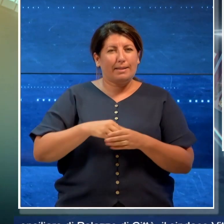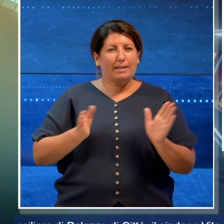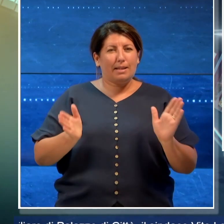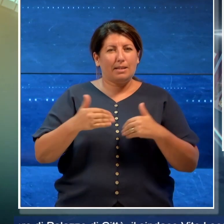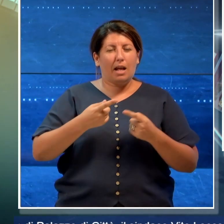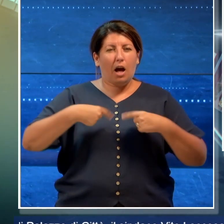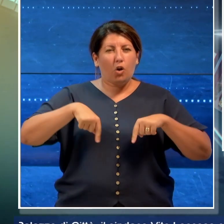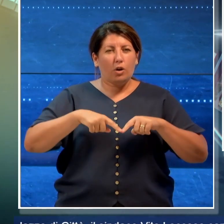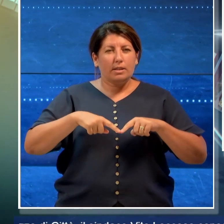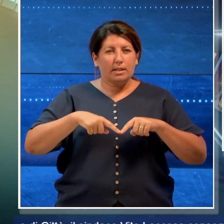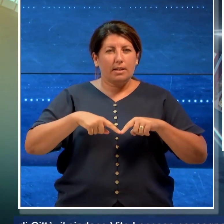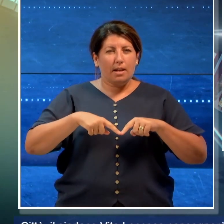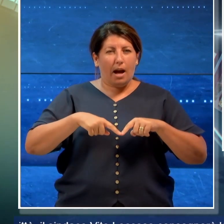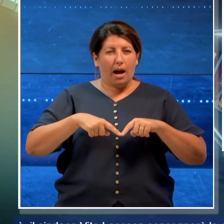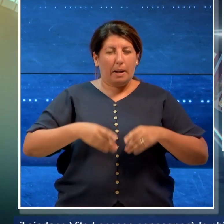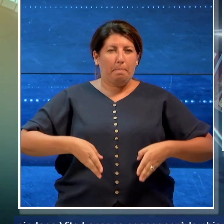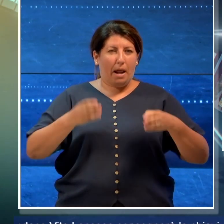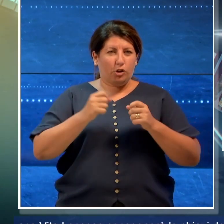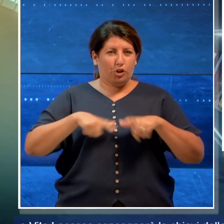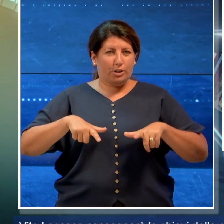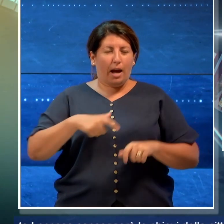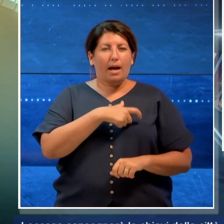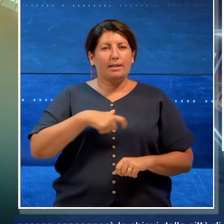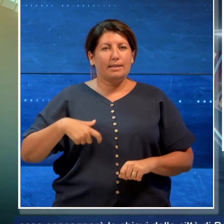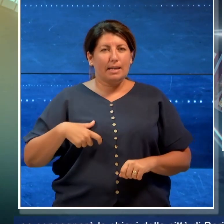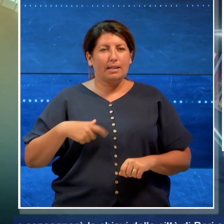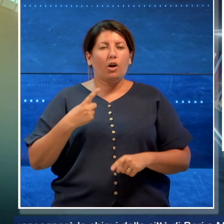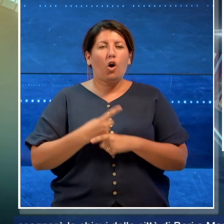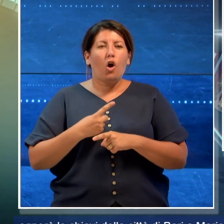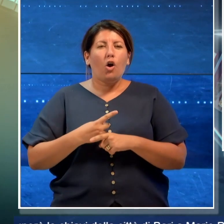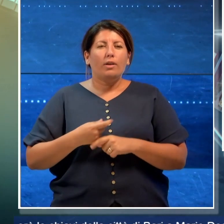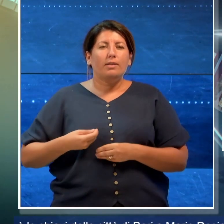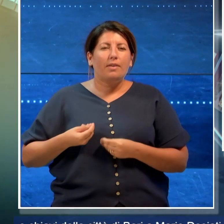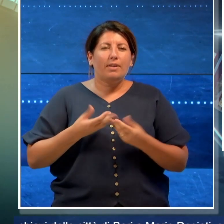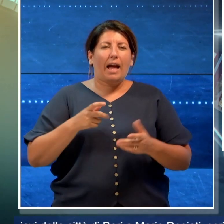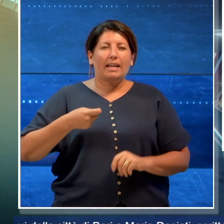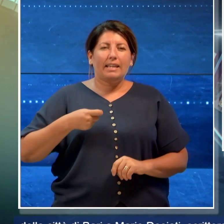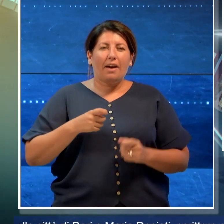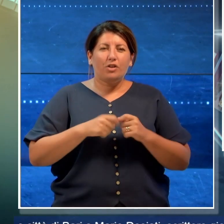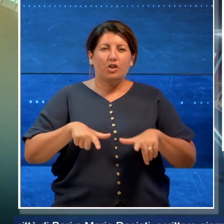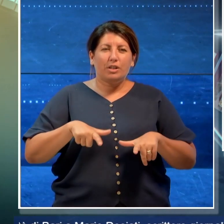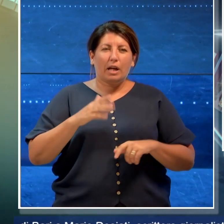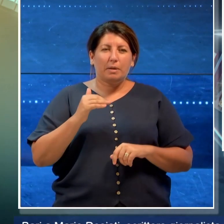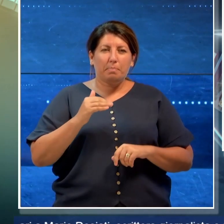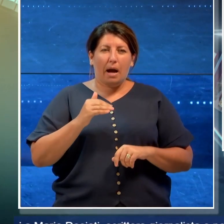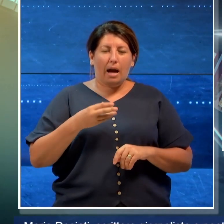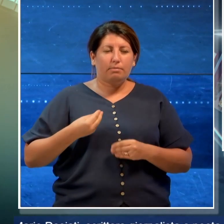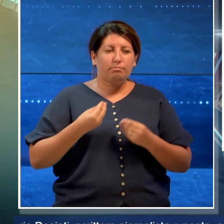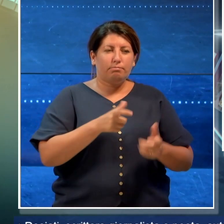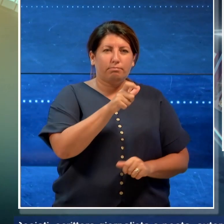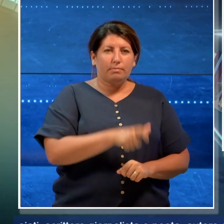di Città il sindaco Vito Leccese consegnerà le chiavi della città di Bari a Mario Desiati,